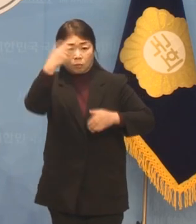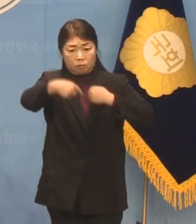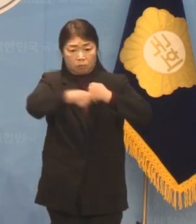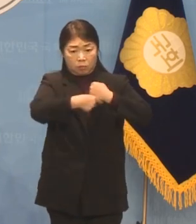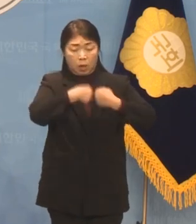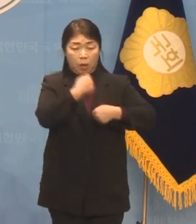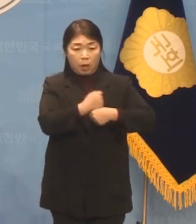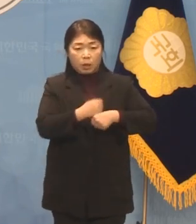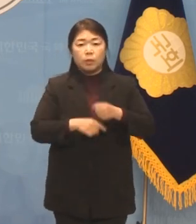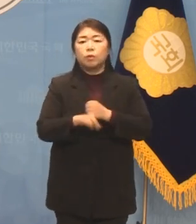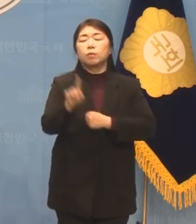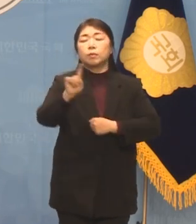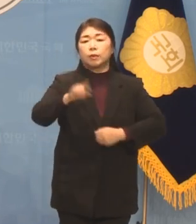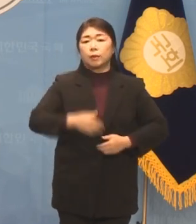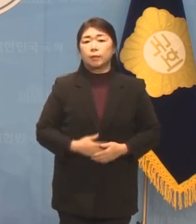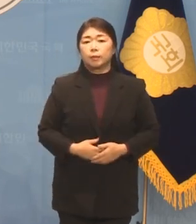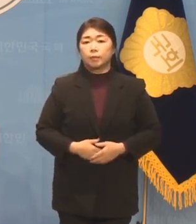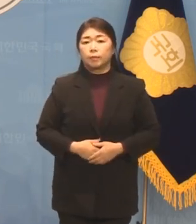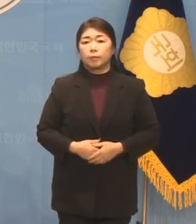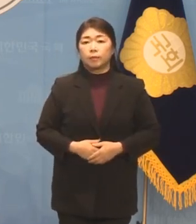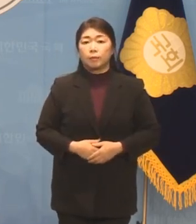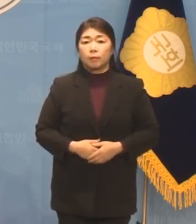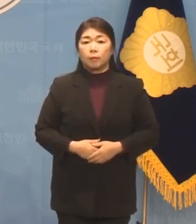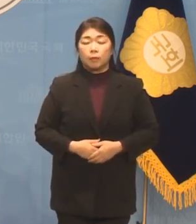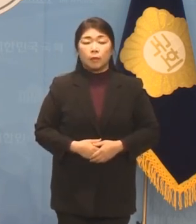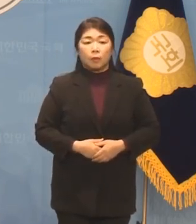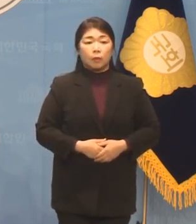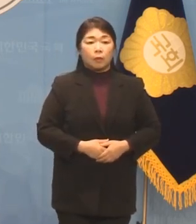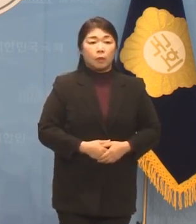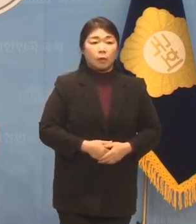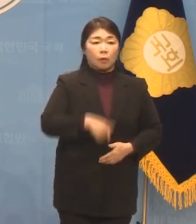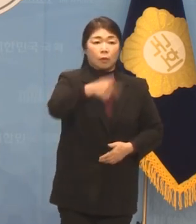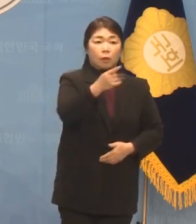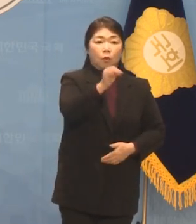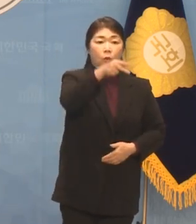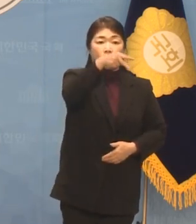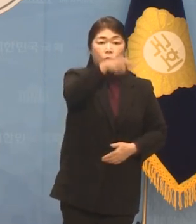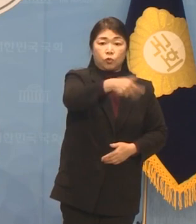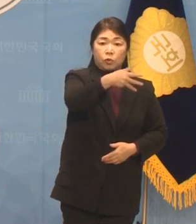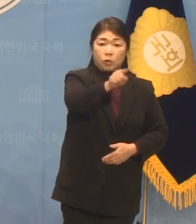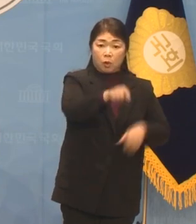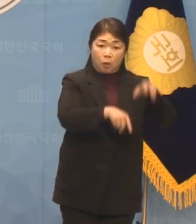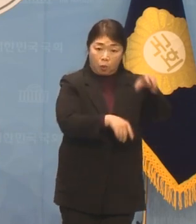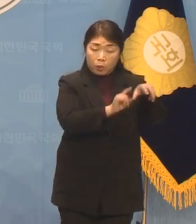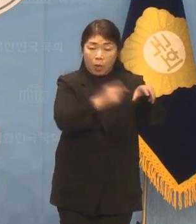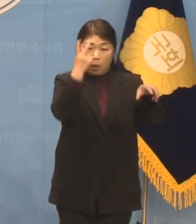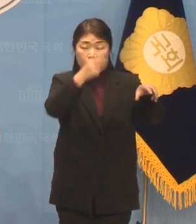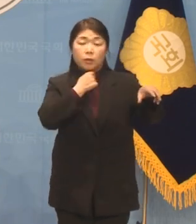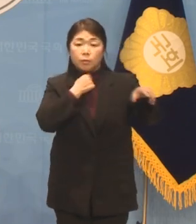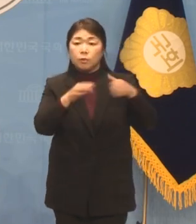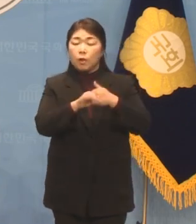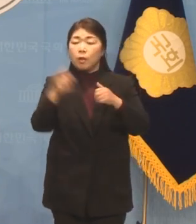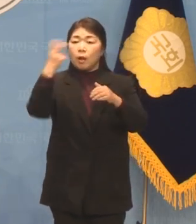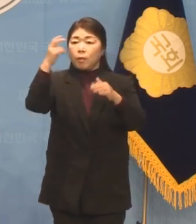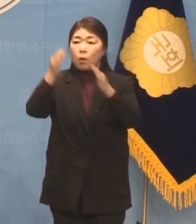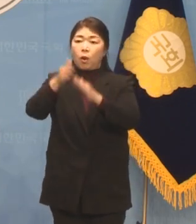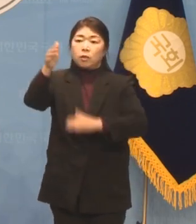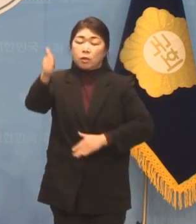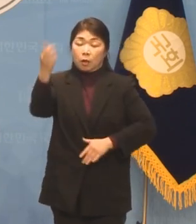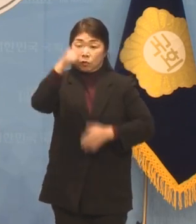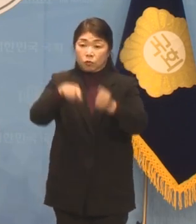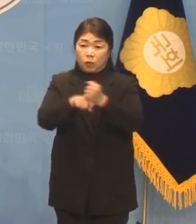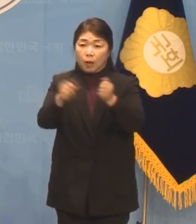이유가 없습니다. 공수처를 감사해야 한다면 감사원장의 수사가 마무리된 후에